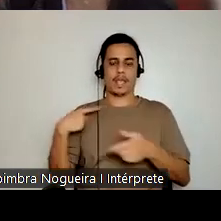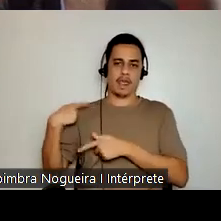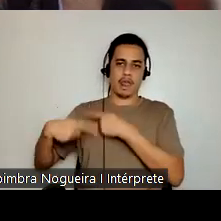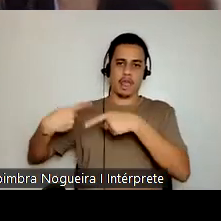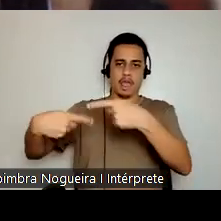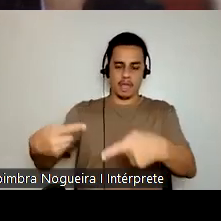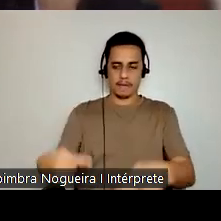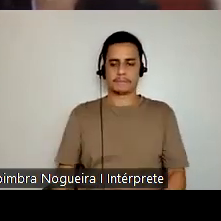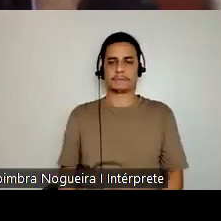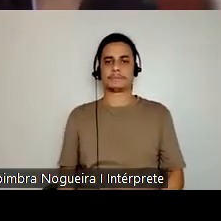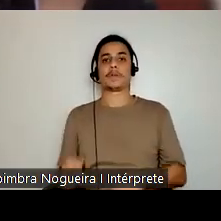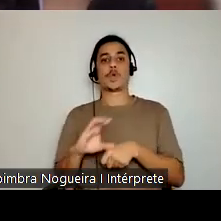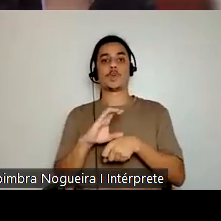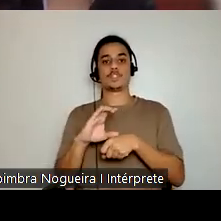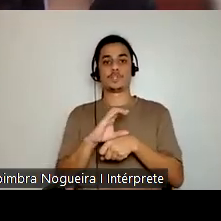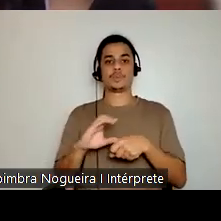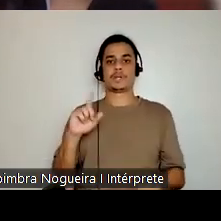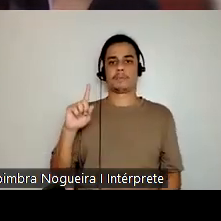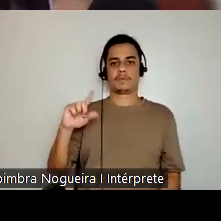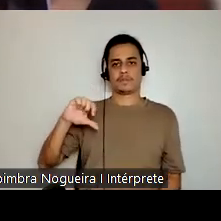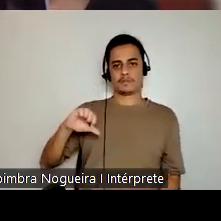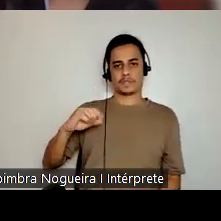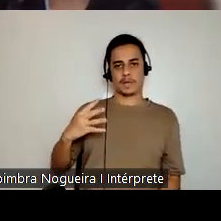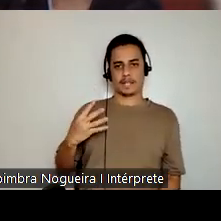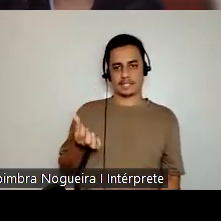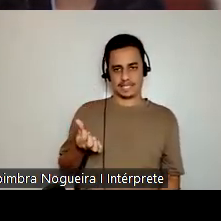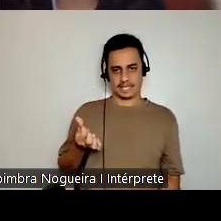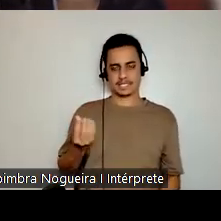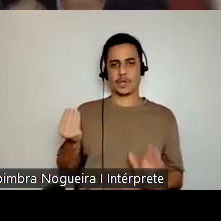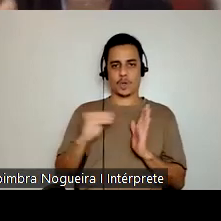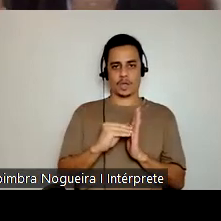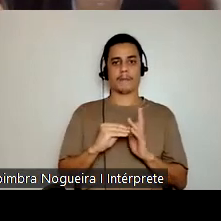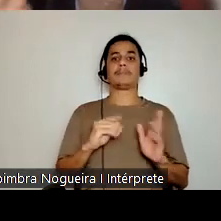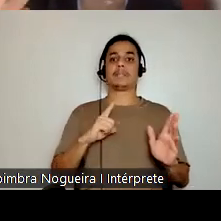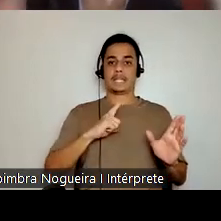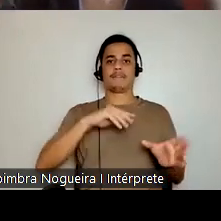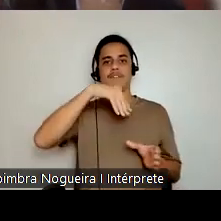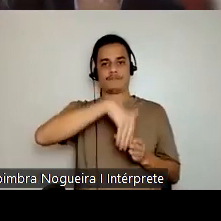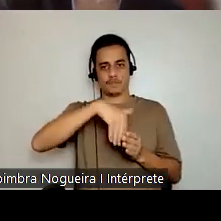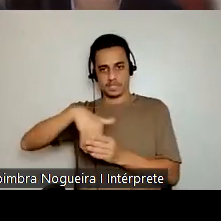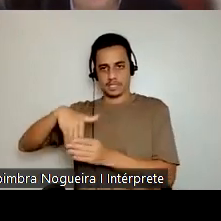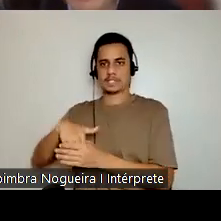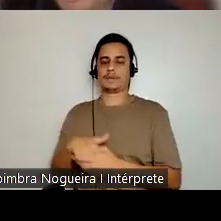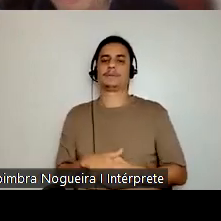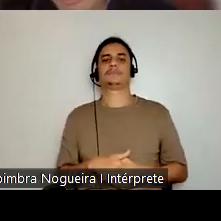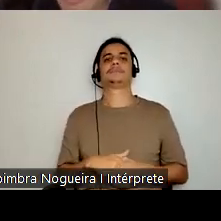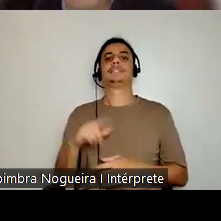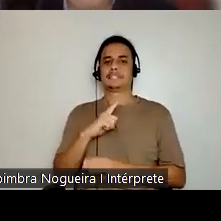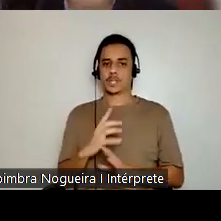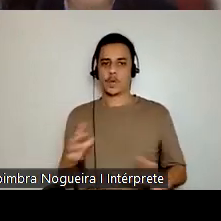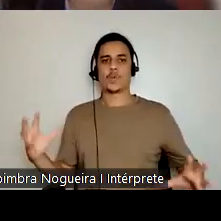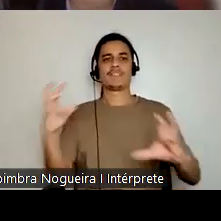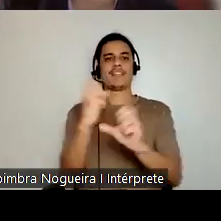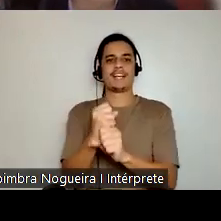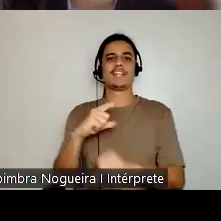Isso durante a constituinte de 46. Tem a votação, tem a contagem de votos da